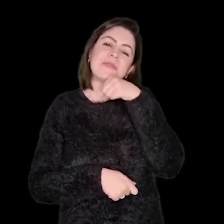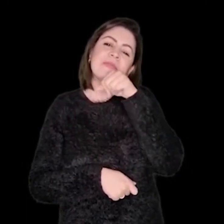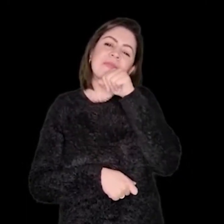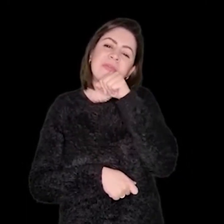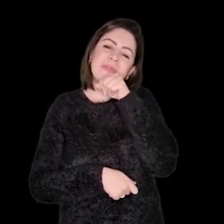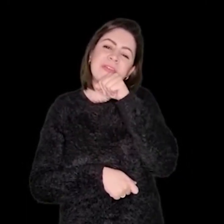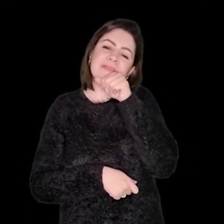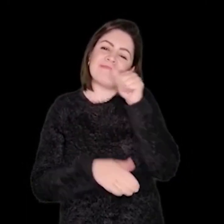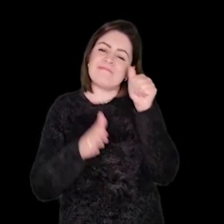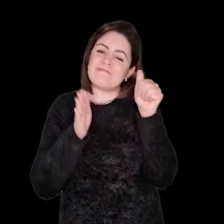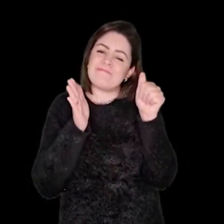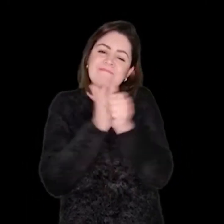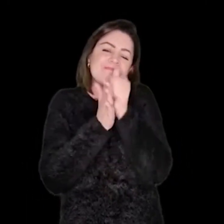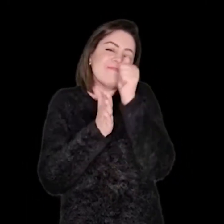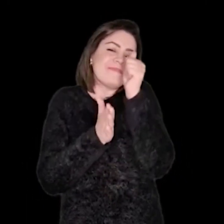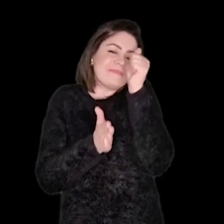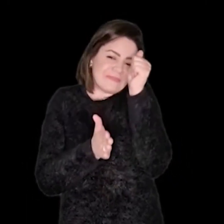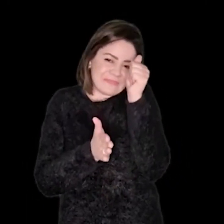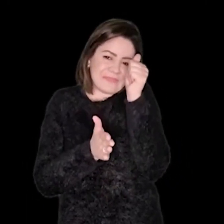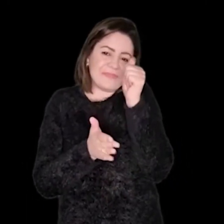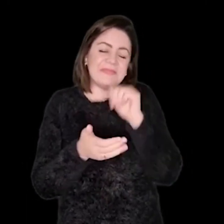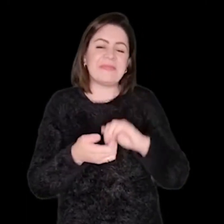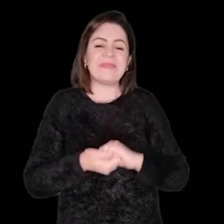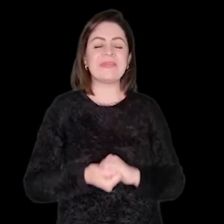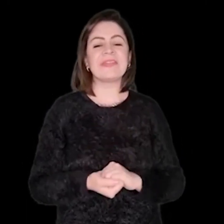E também sou mamãe de primeira viagem.